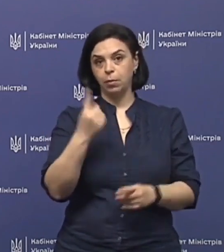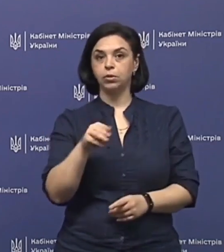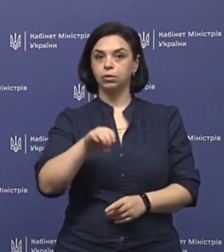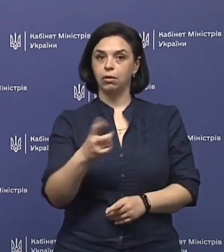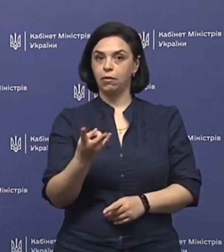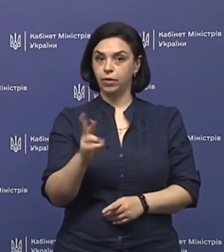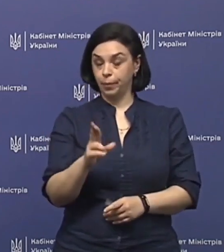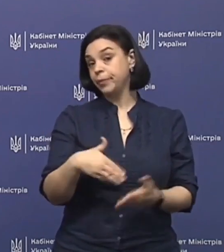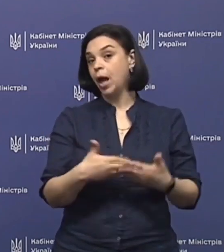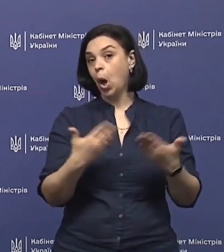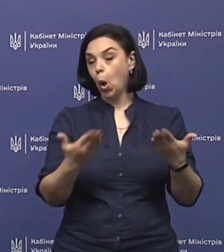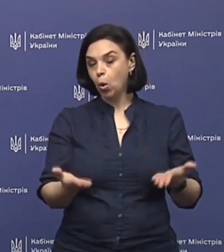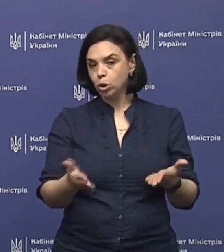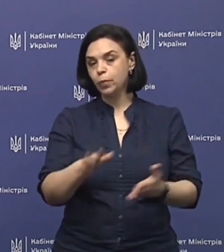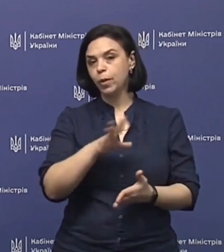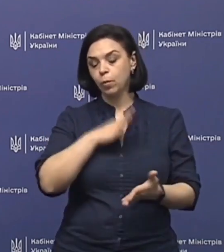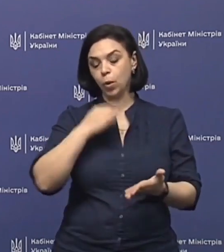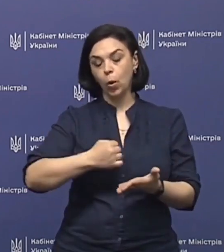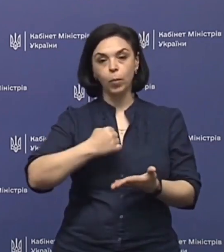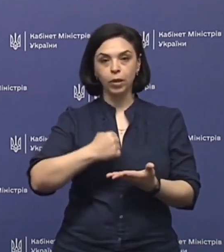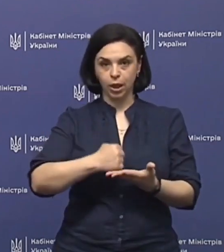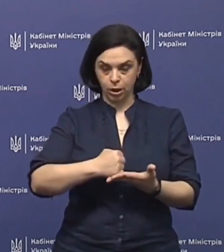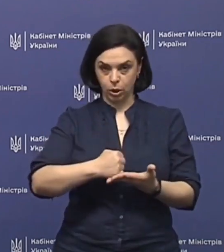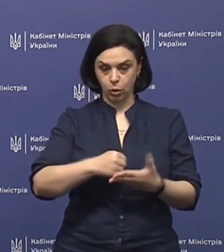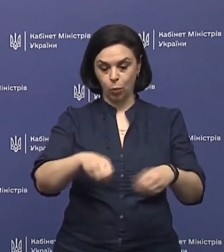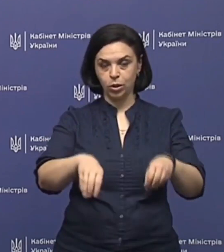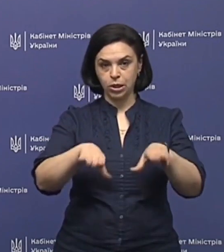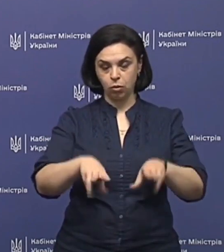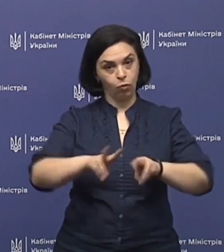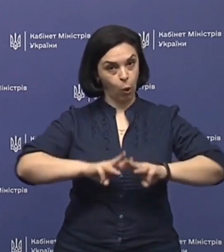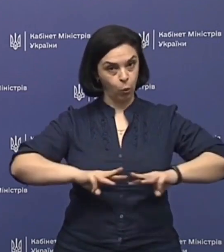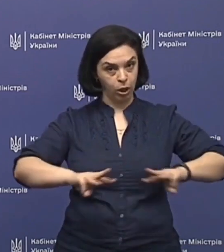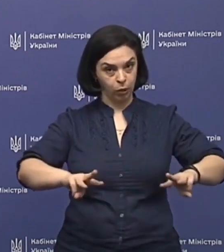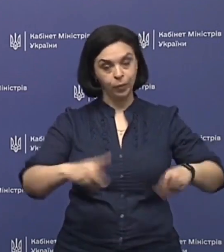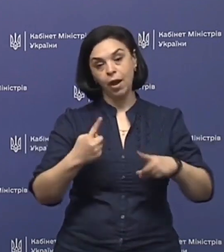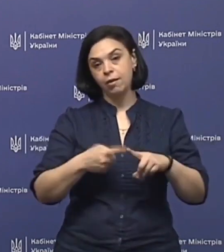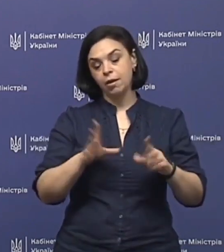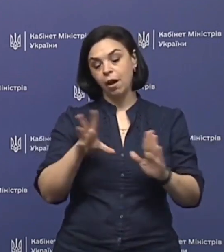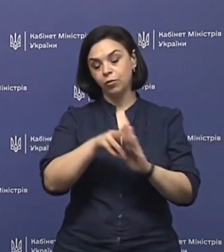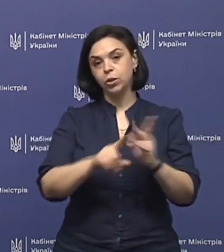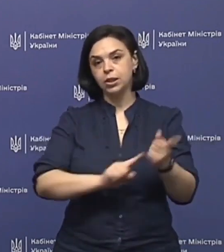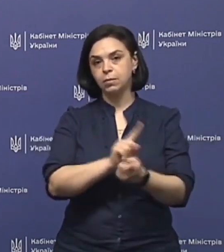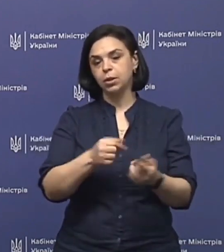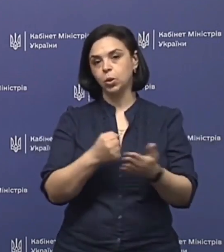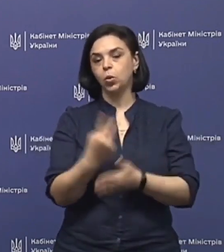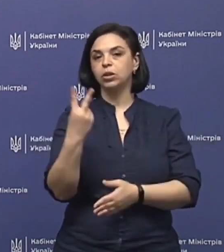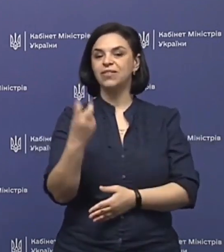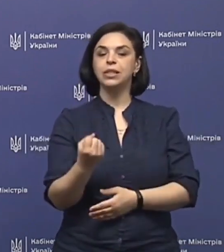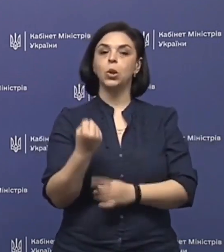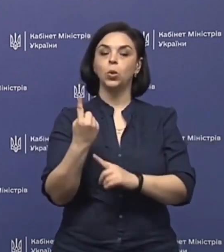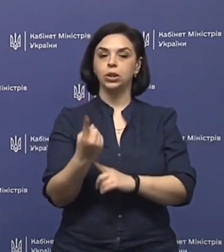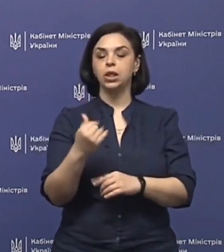травня. Отже, було прийнято постанову уряду, яка вносить зміни до 211,